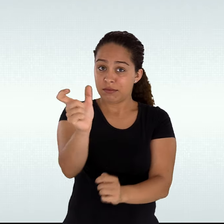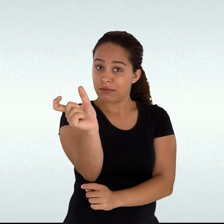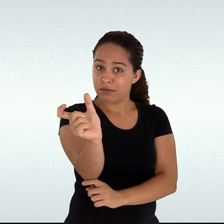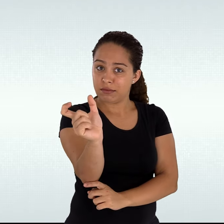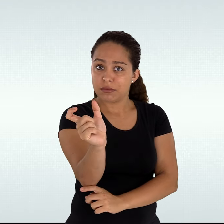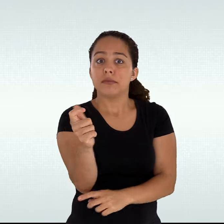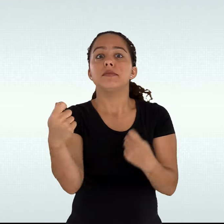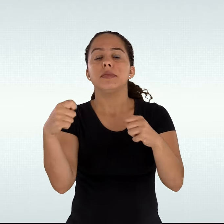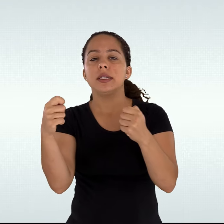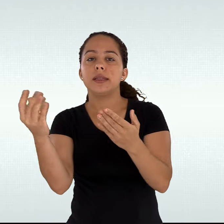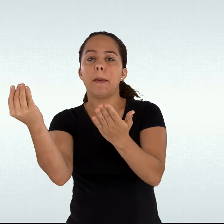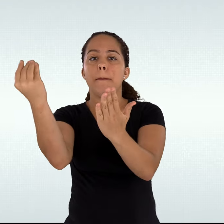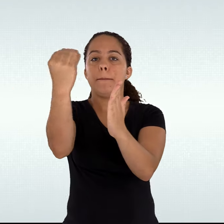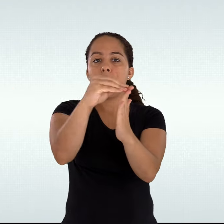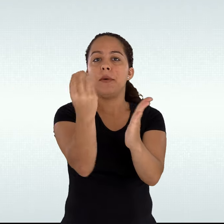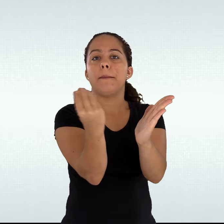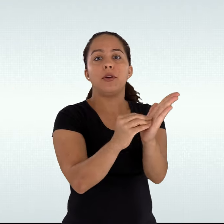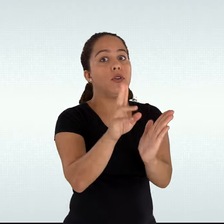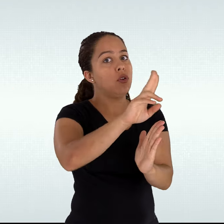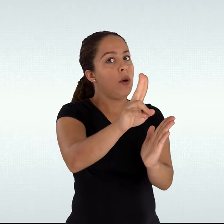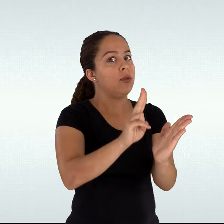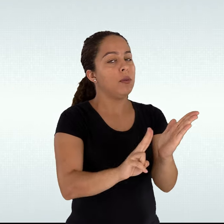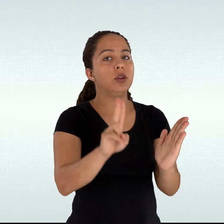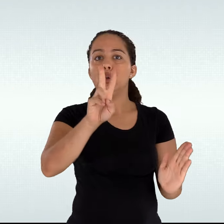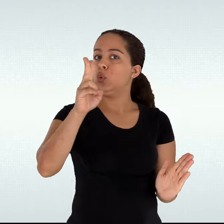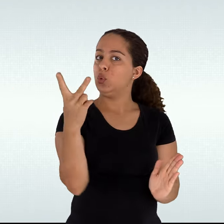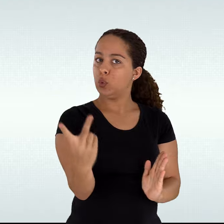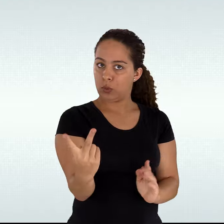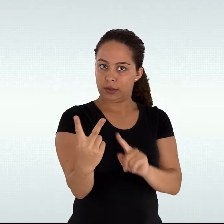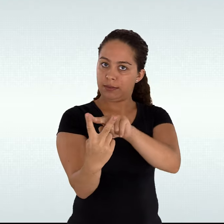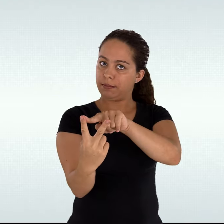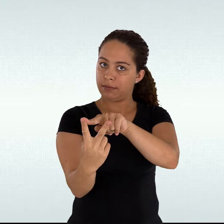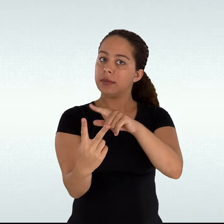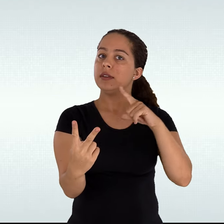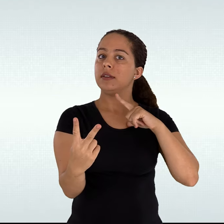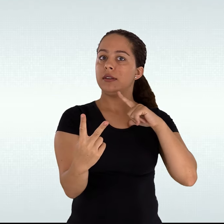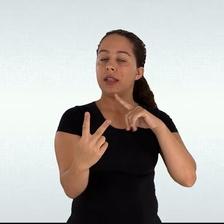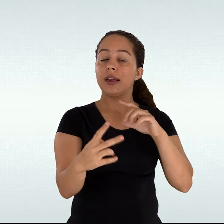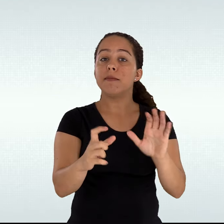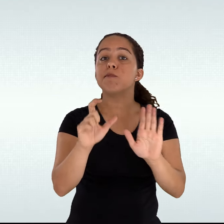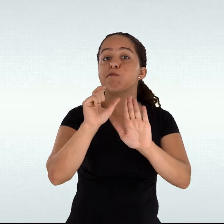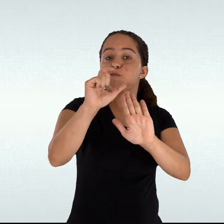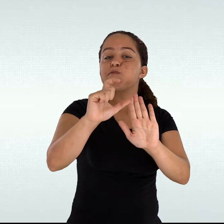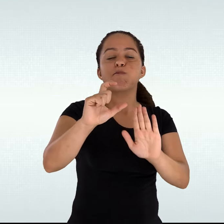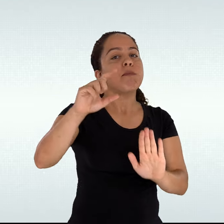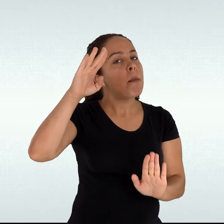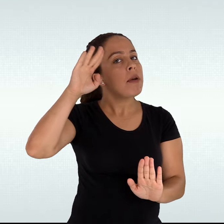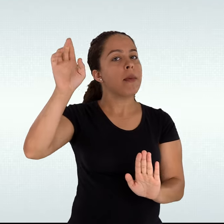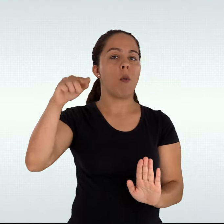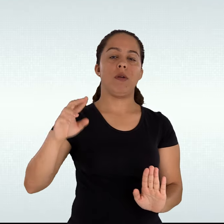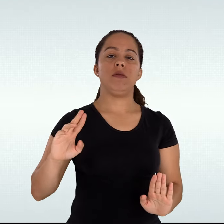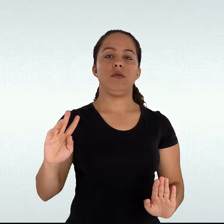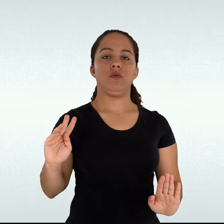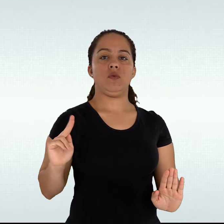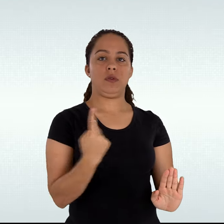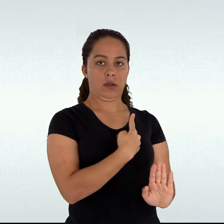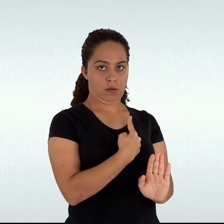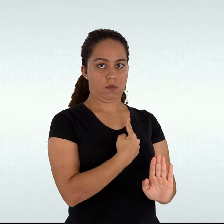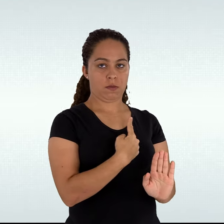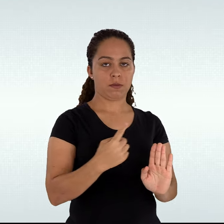constar os dois nomes, sempre com o social em destaque. Neste ponto, é crucial assegurar que os